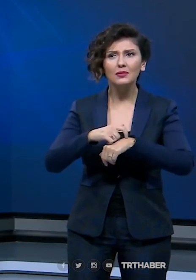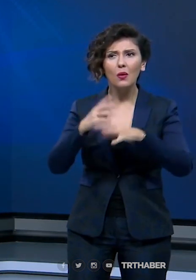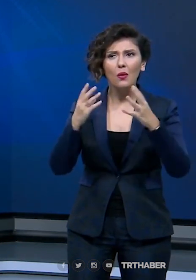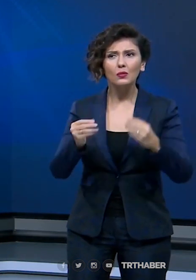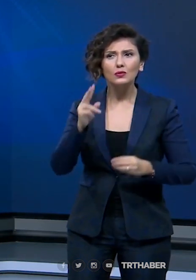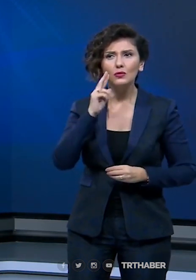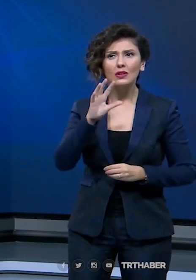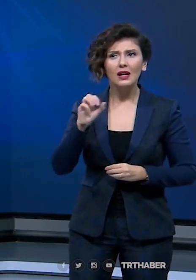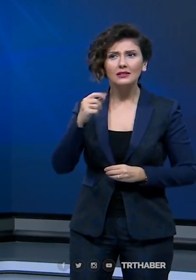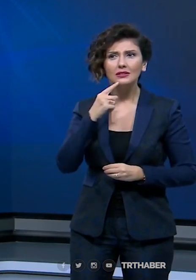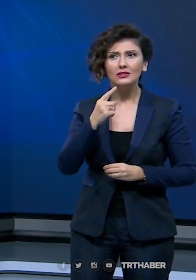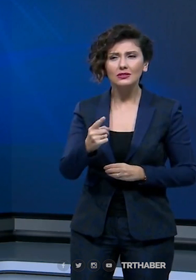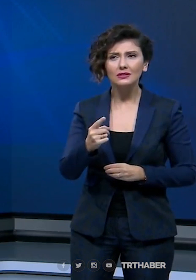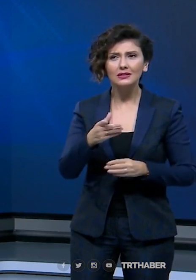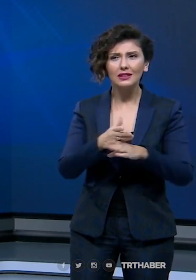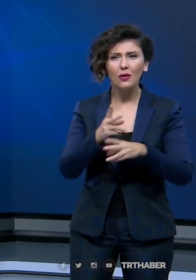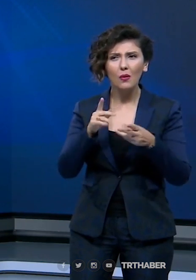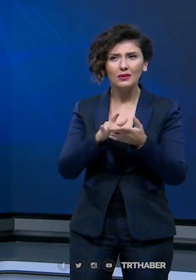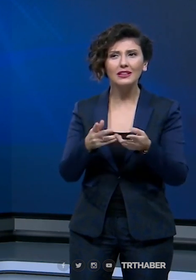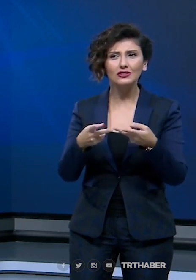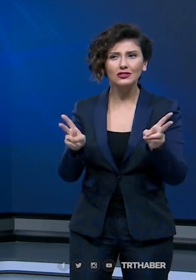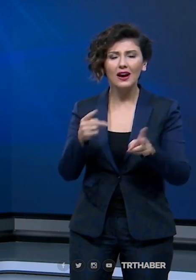olumlu sonucu alırız ve tüm gerçek ortaya çıkar.